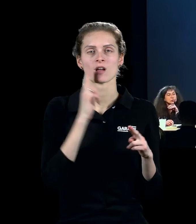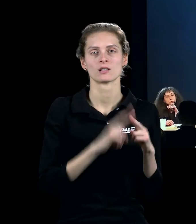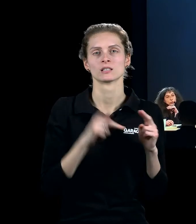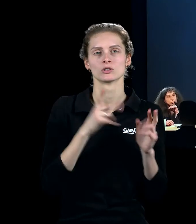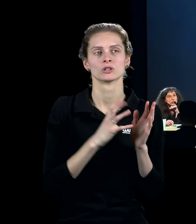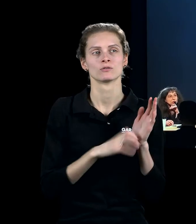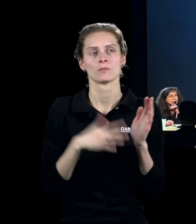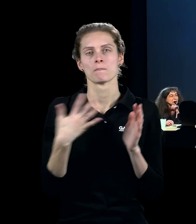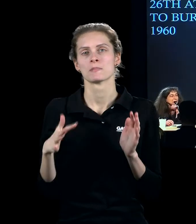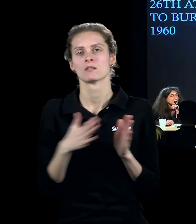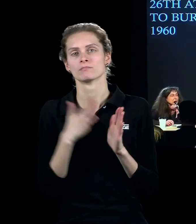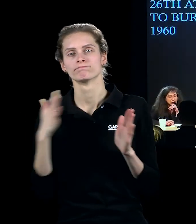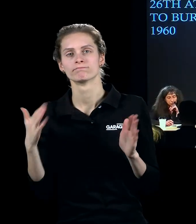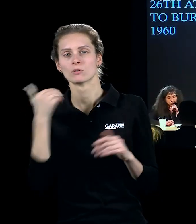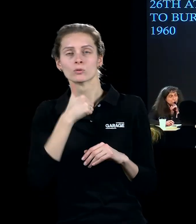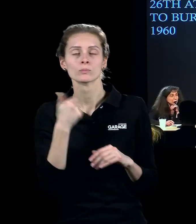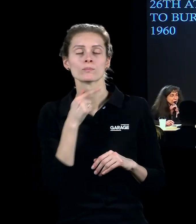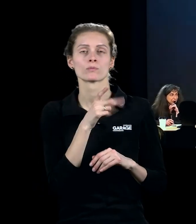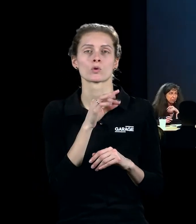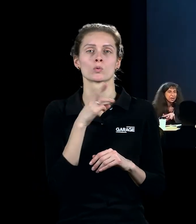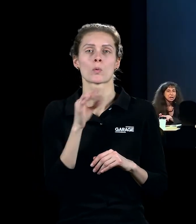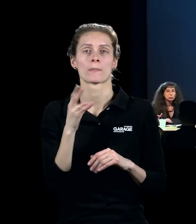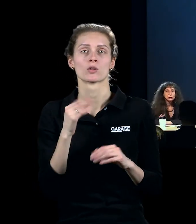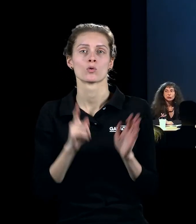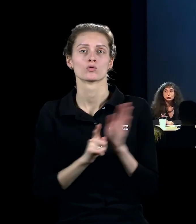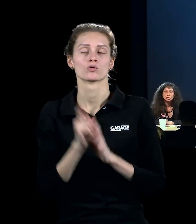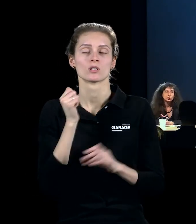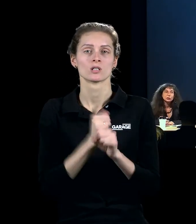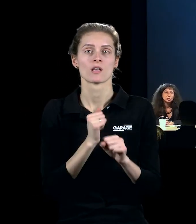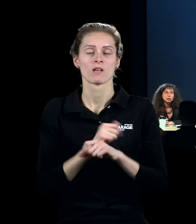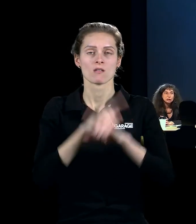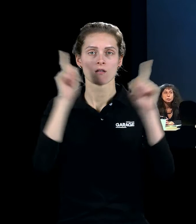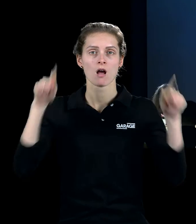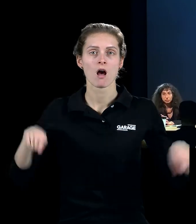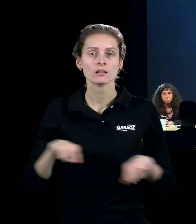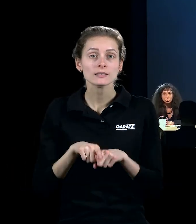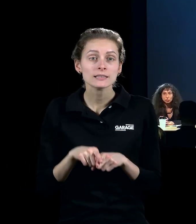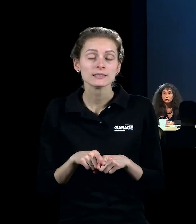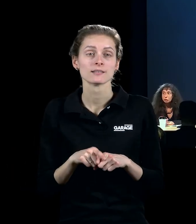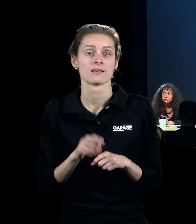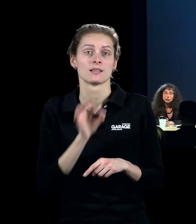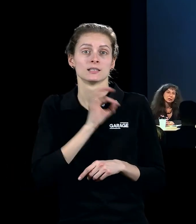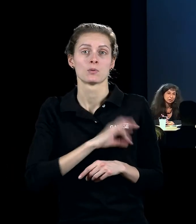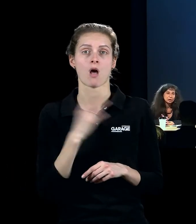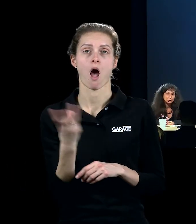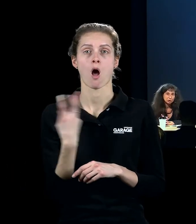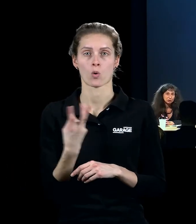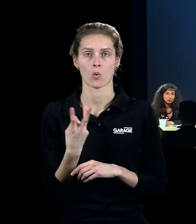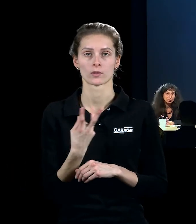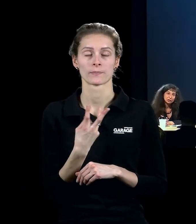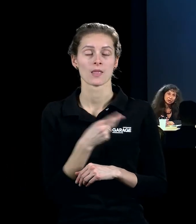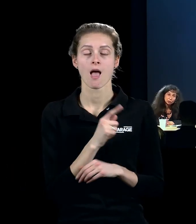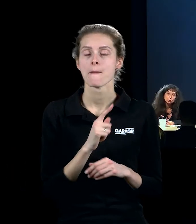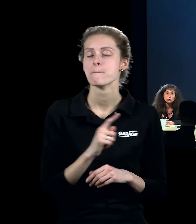-х годов эту пену начинается давать картины при помощи огня. Ну, надо сказать, что начинает он это не первый, потому что примерно тогда же,